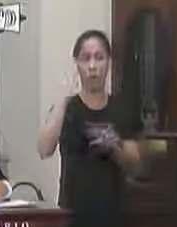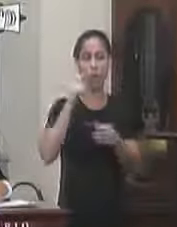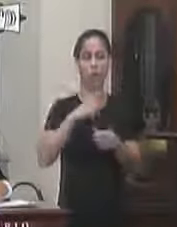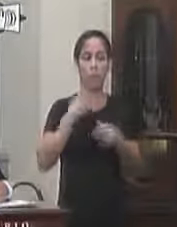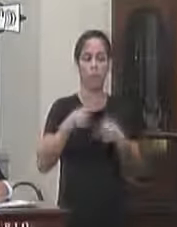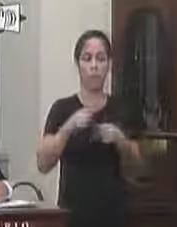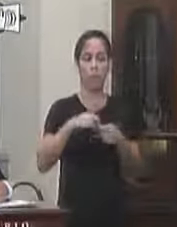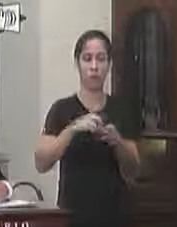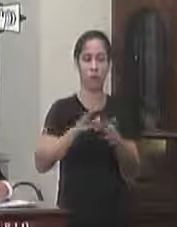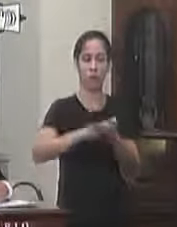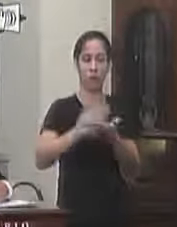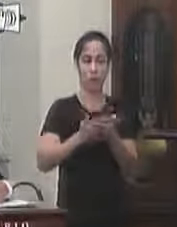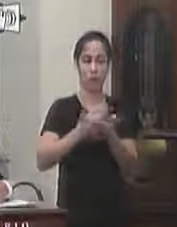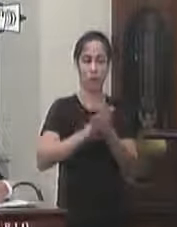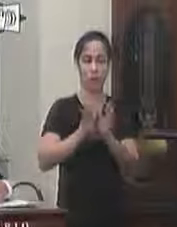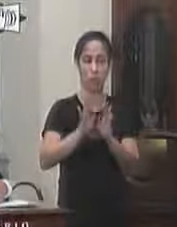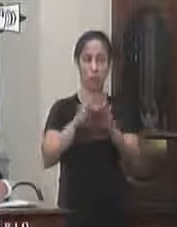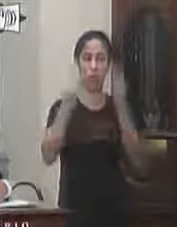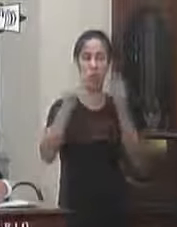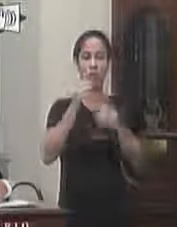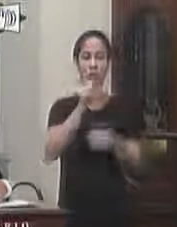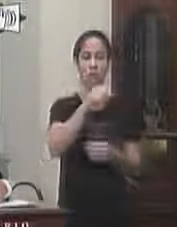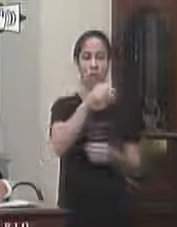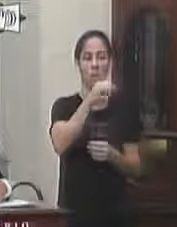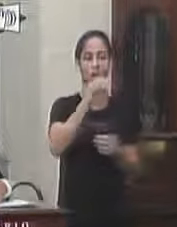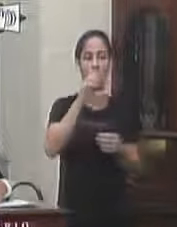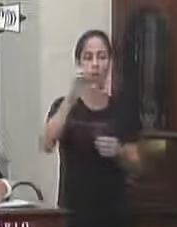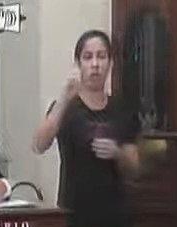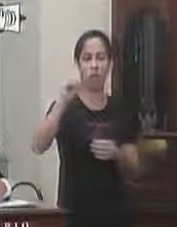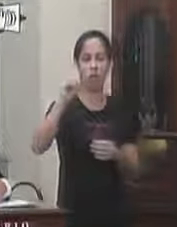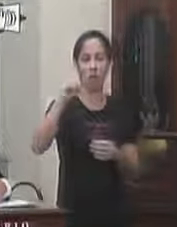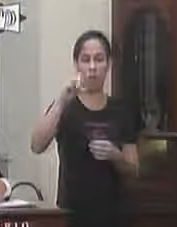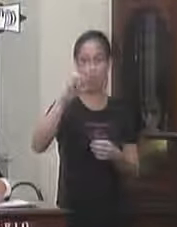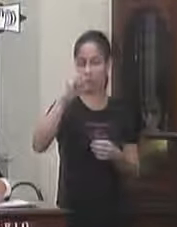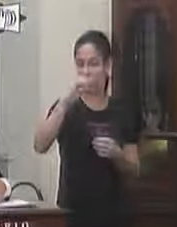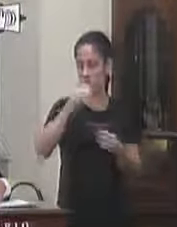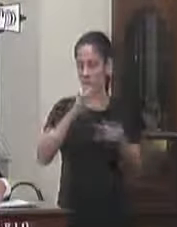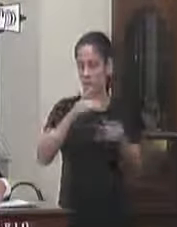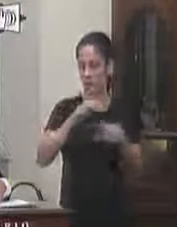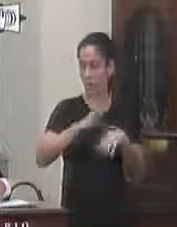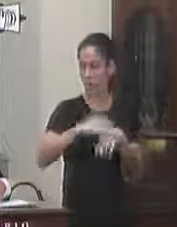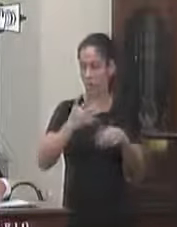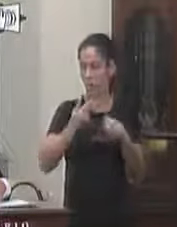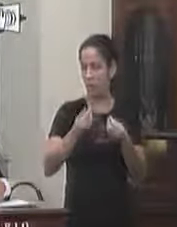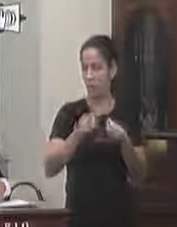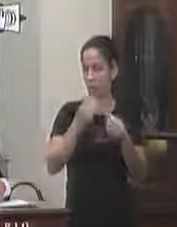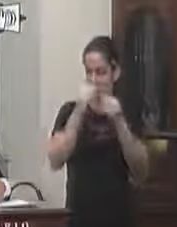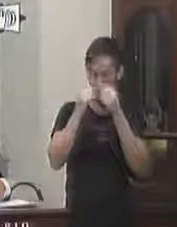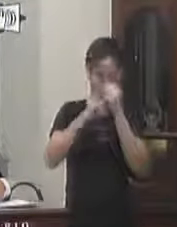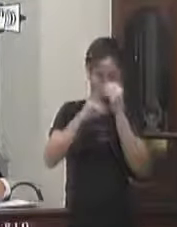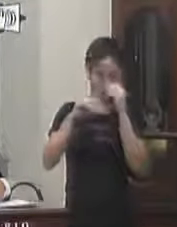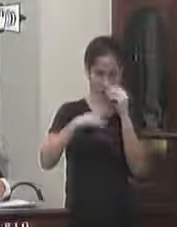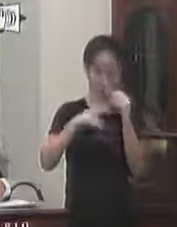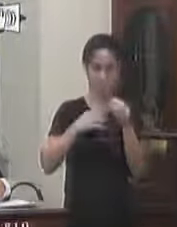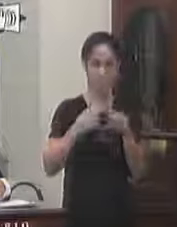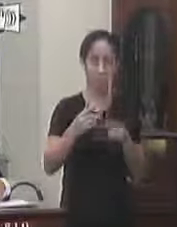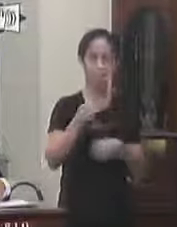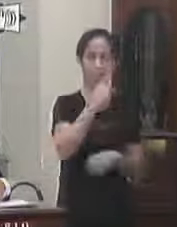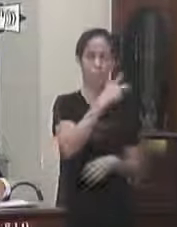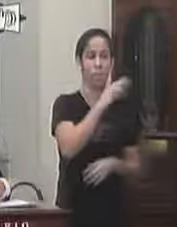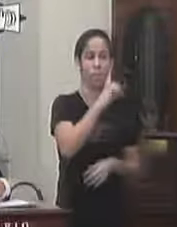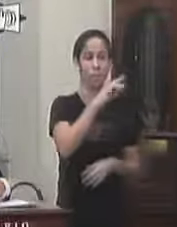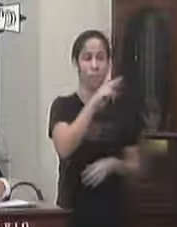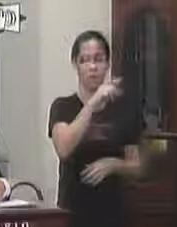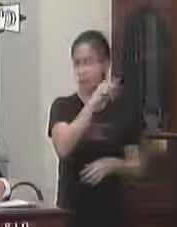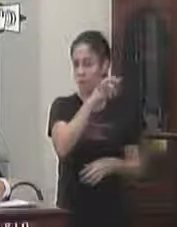2b da Constituição somente se aplica aos territórios federais ademais as hipóteses de iniciativa privativa devem ser